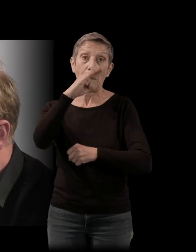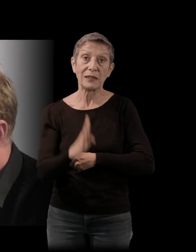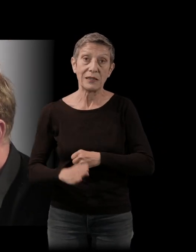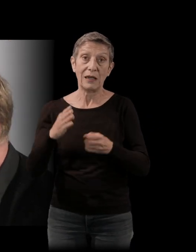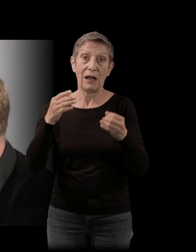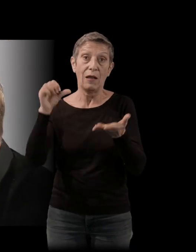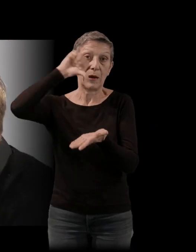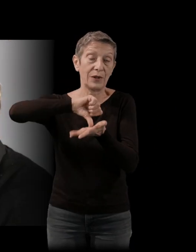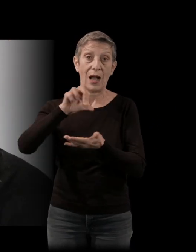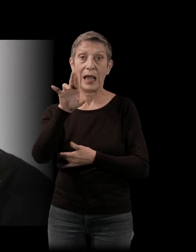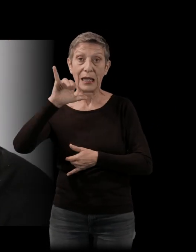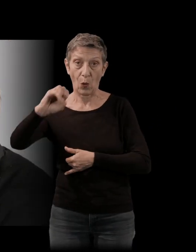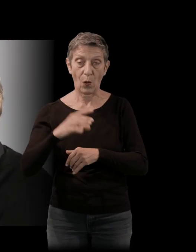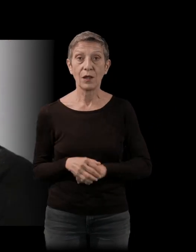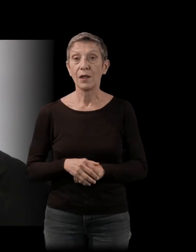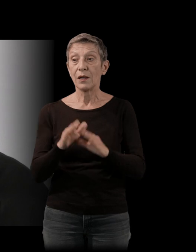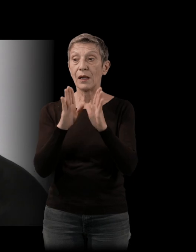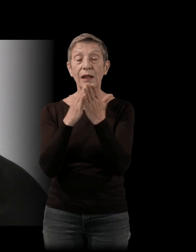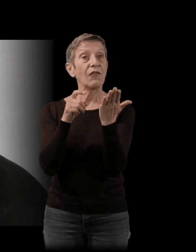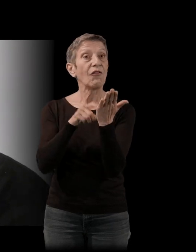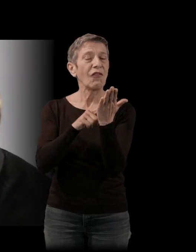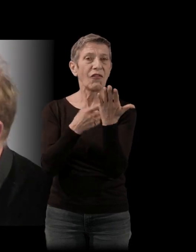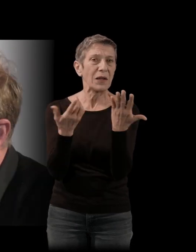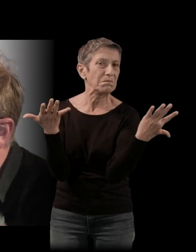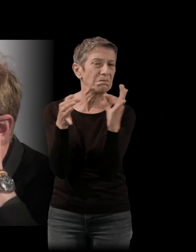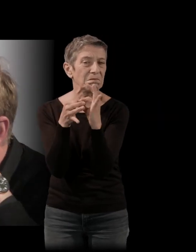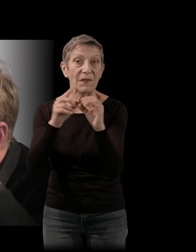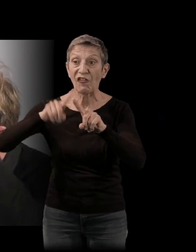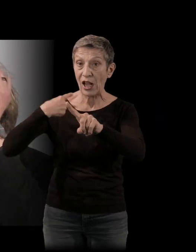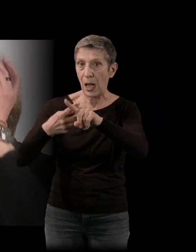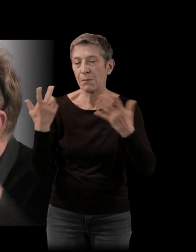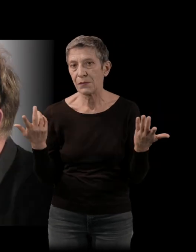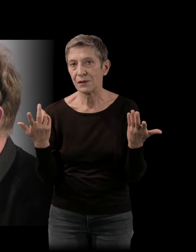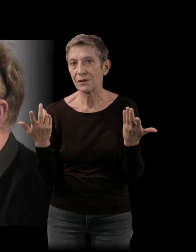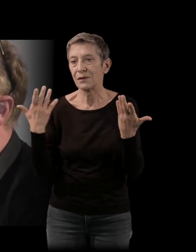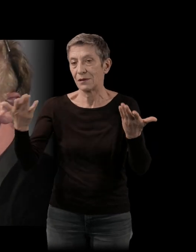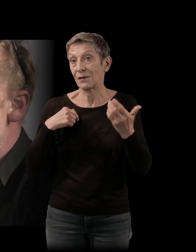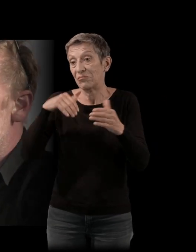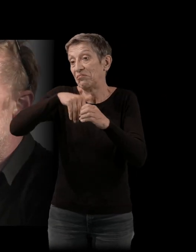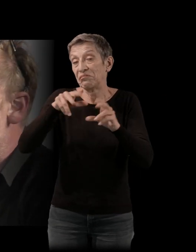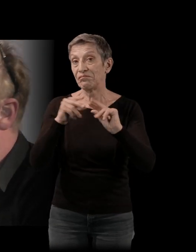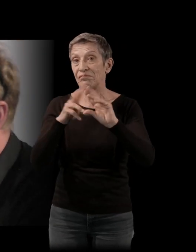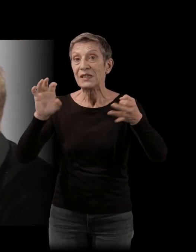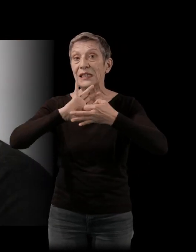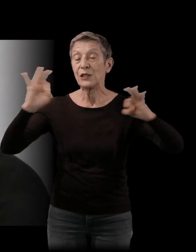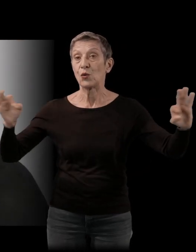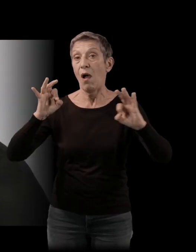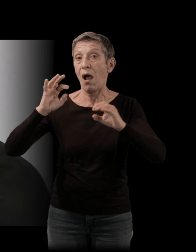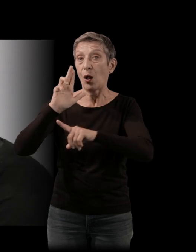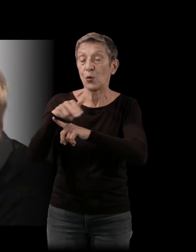Ce livre est avant tout le livre d'un film, si j'ose dire. C'est un livre qui raconte le tournage du film de Marcel Camus qui s'intitule Orpheus Negro,